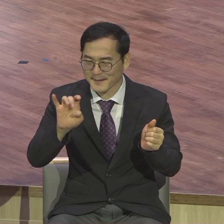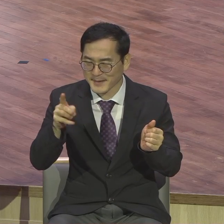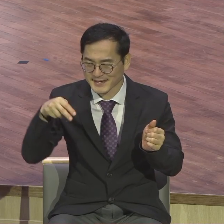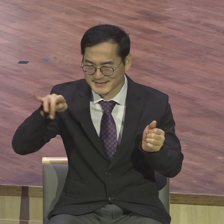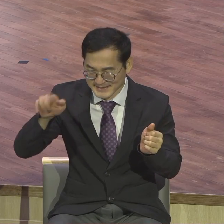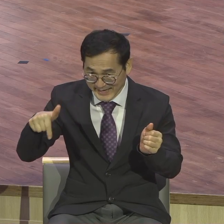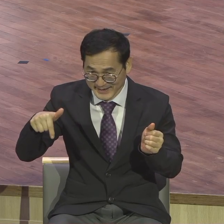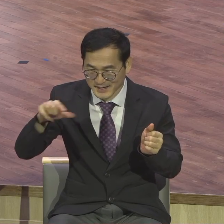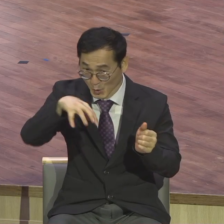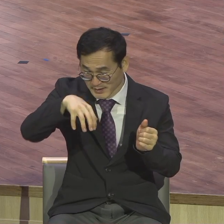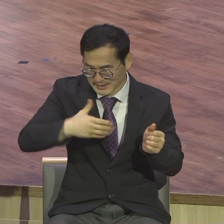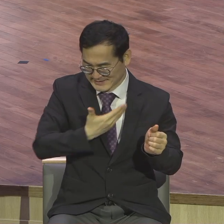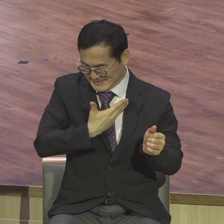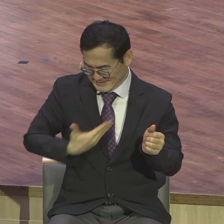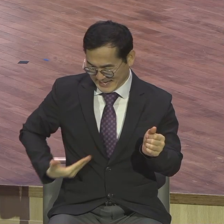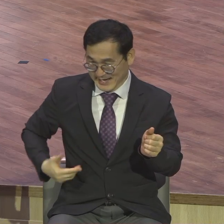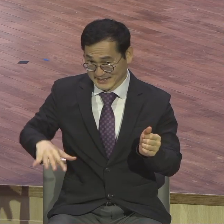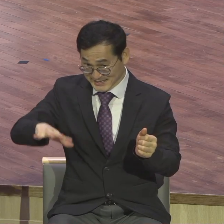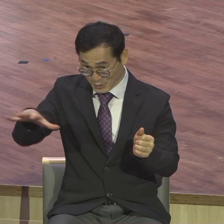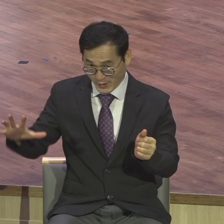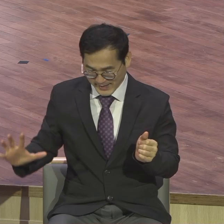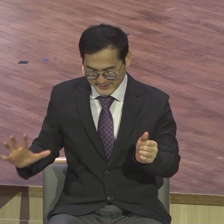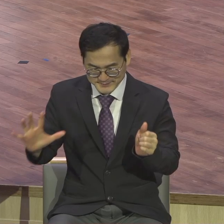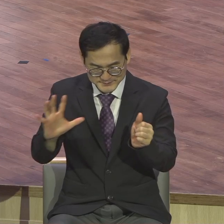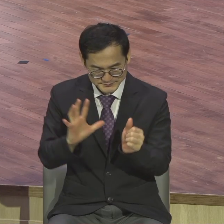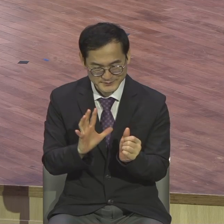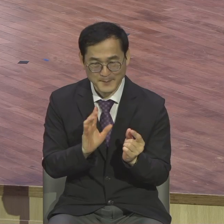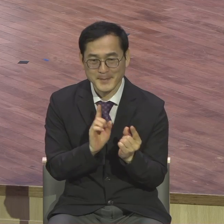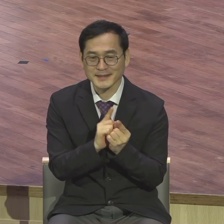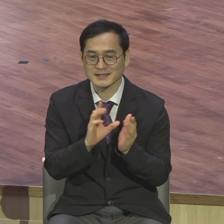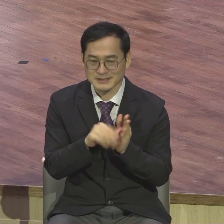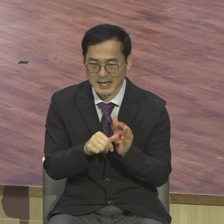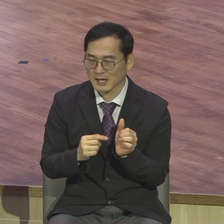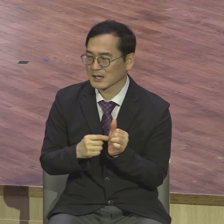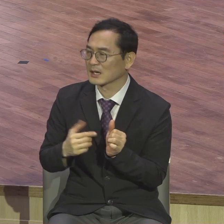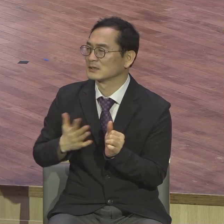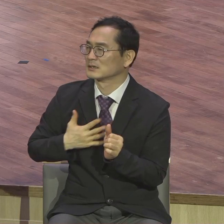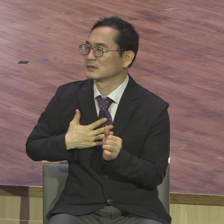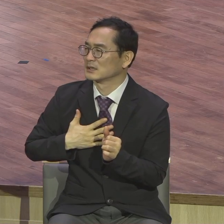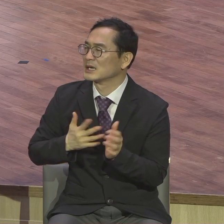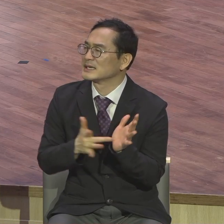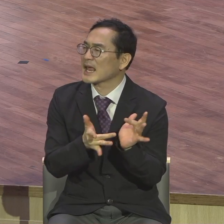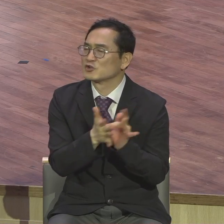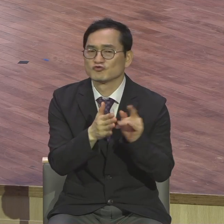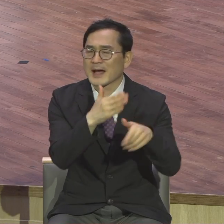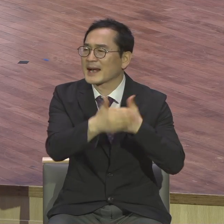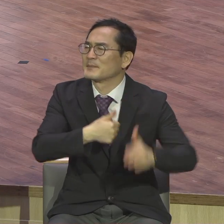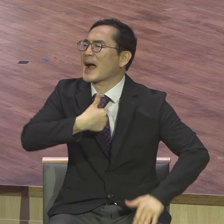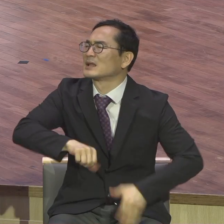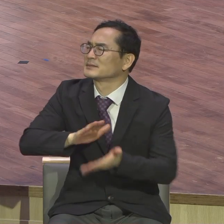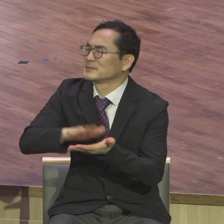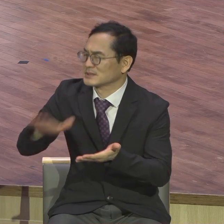즉시로 각 회당에서 예수가 하나님의 아들 되심을 전파하니 즉시로